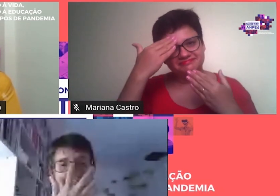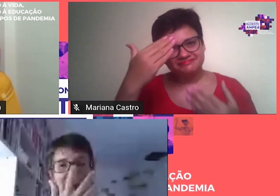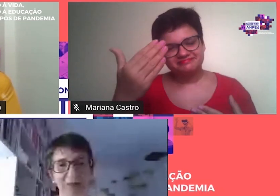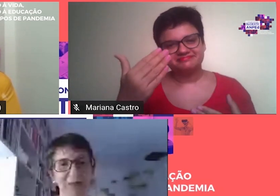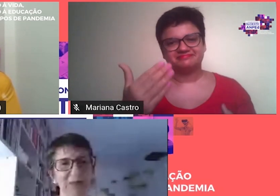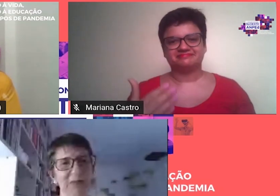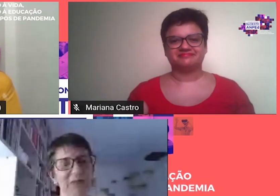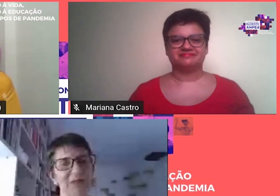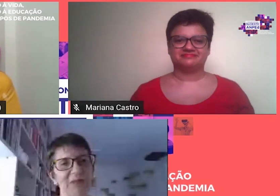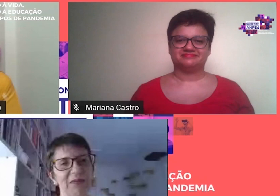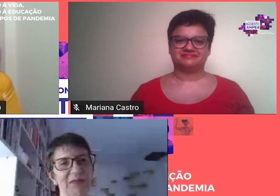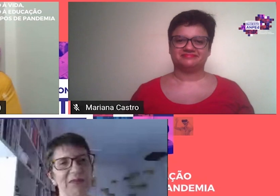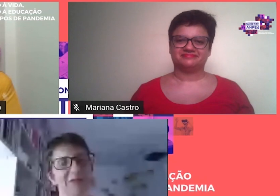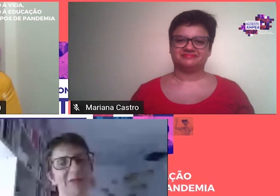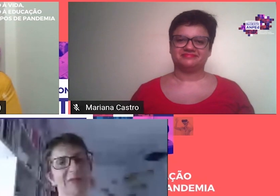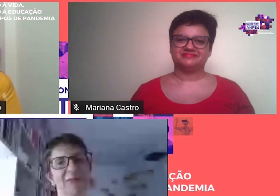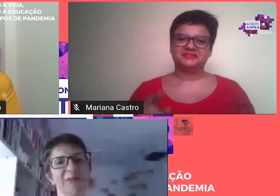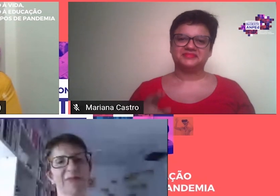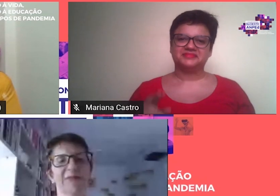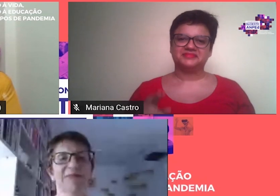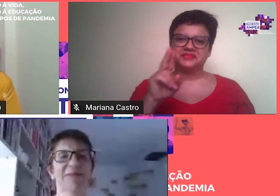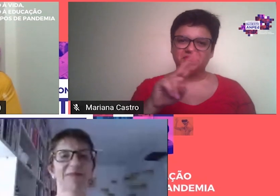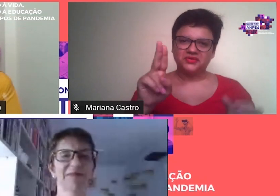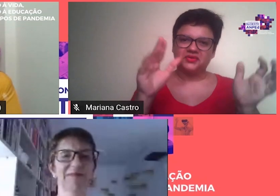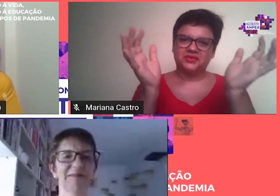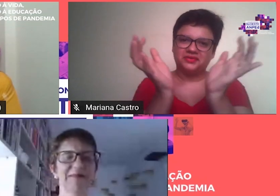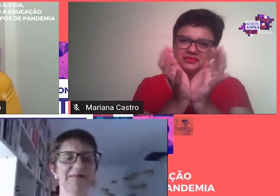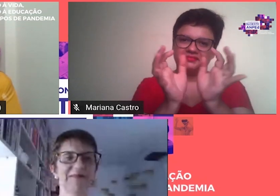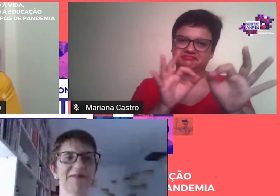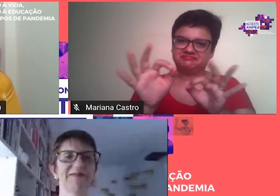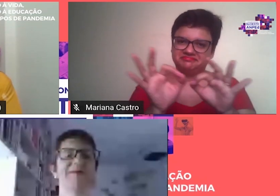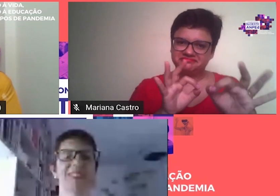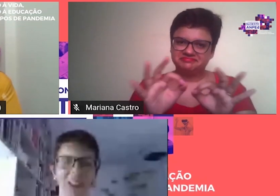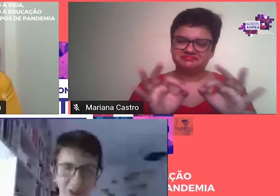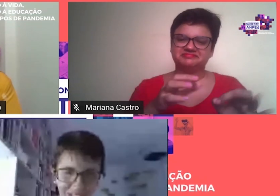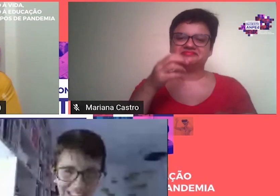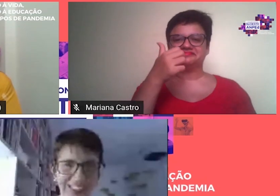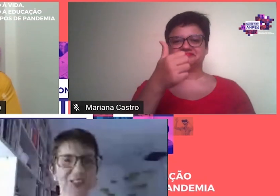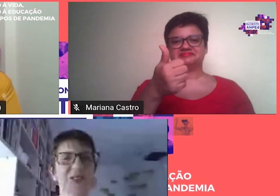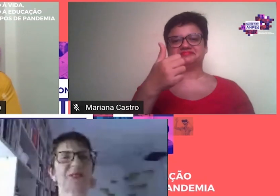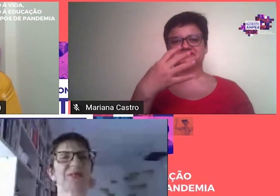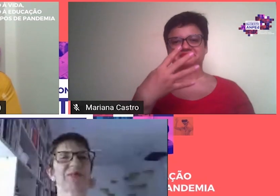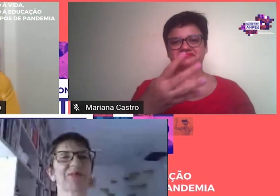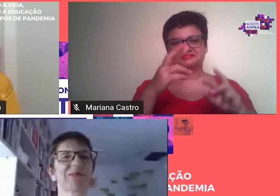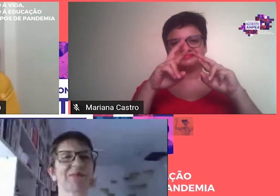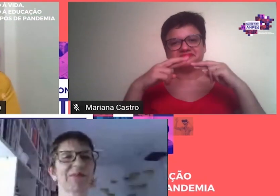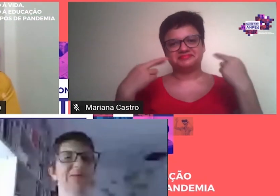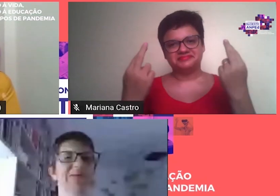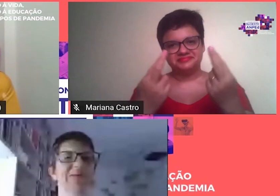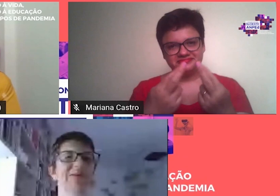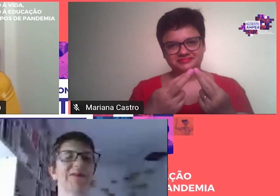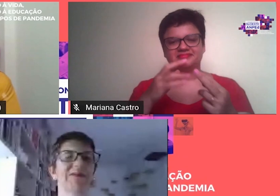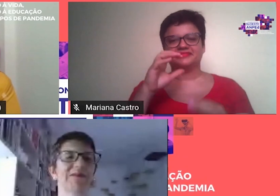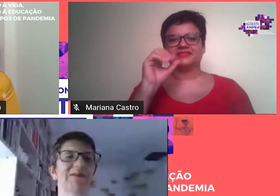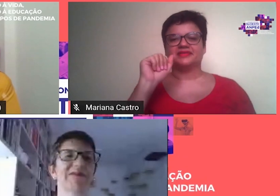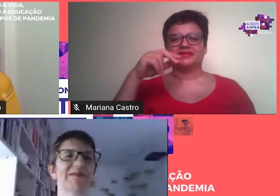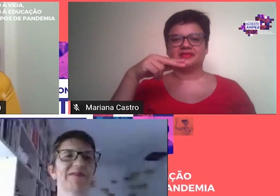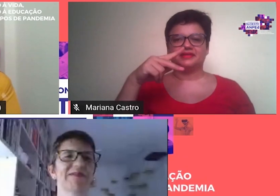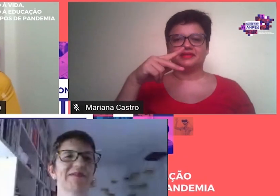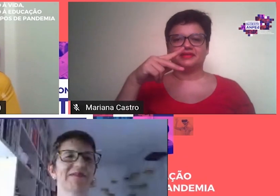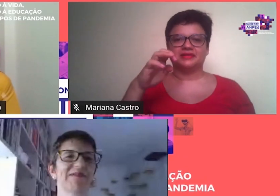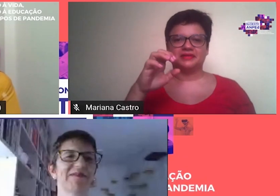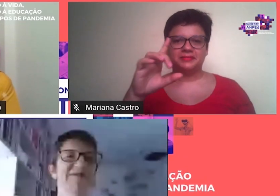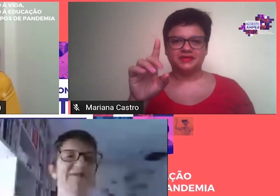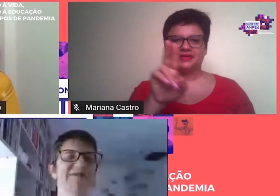nome da comissão organizadora da 14ª reunião da UMPED Sudeste, em nome da